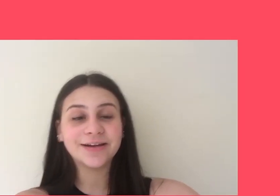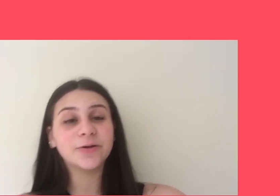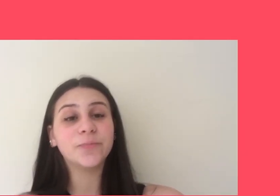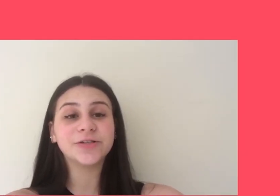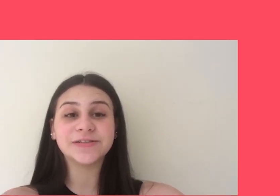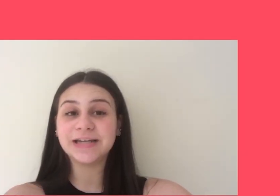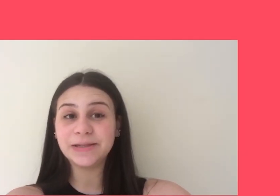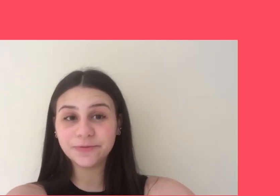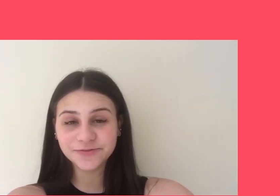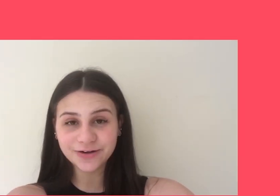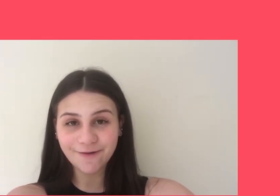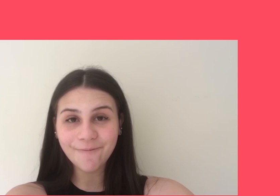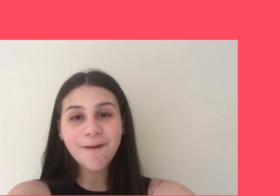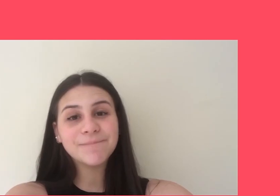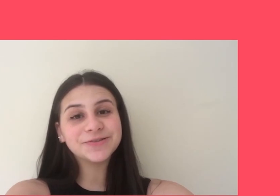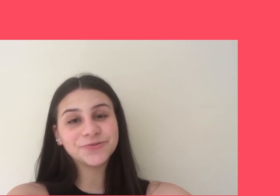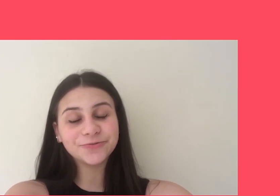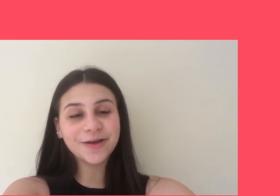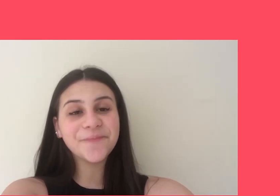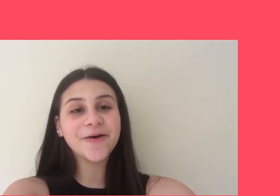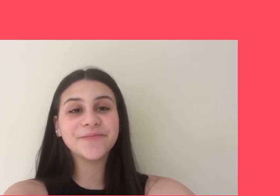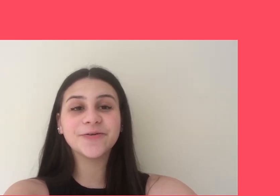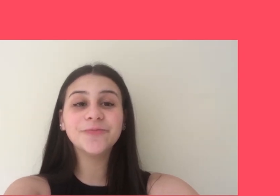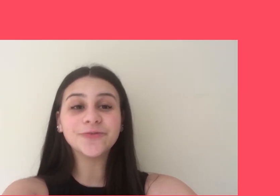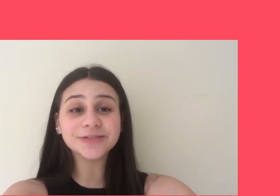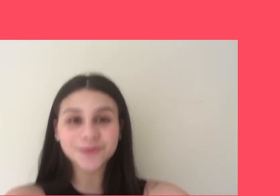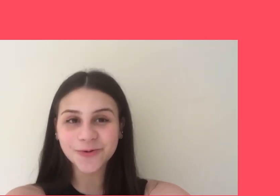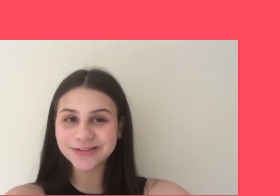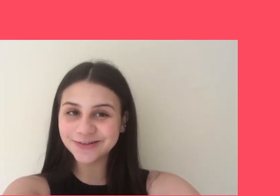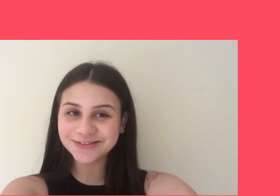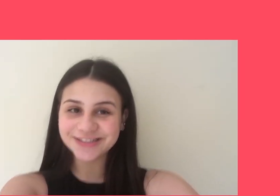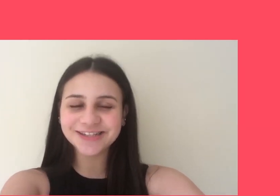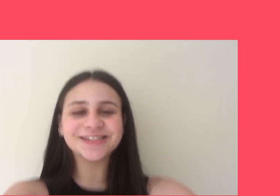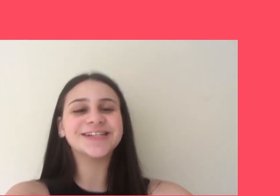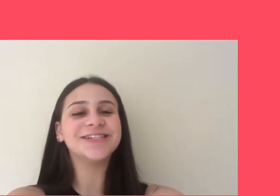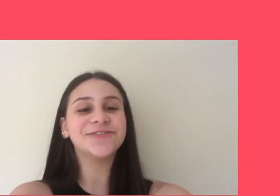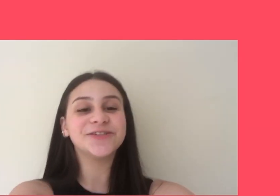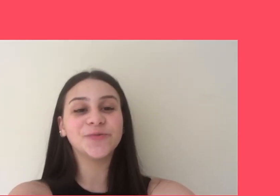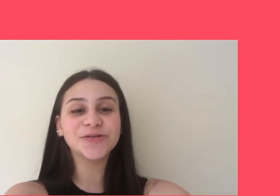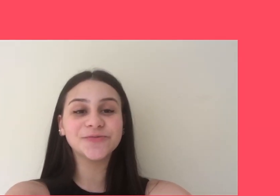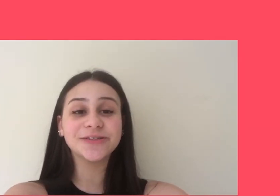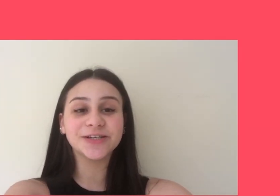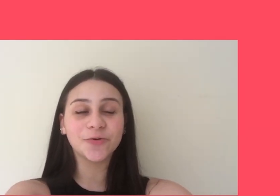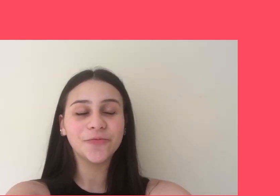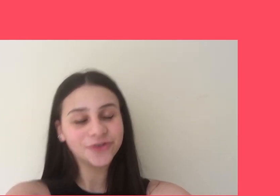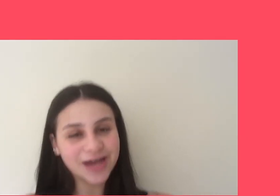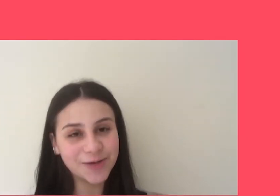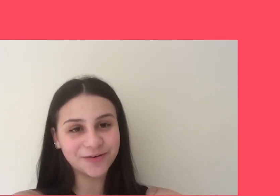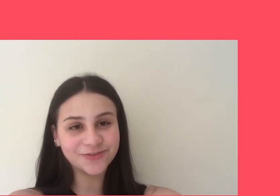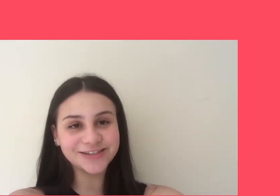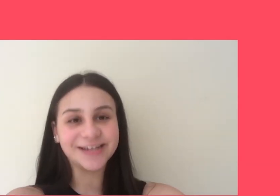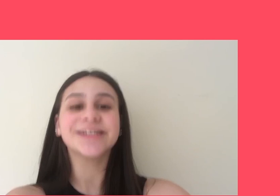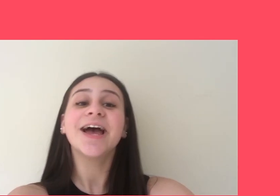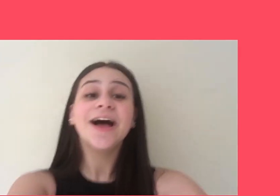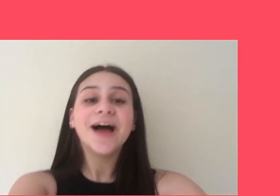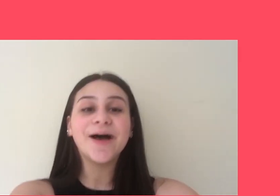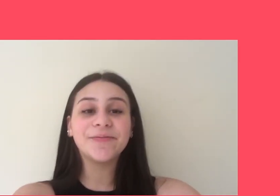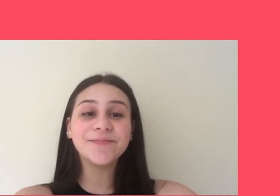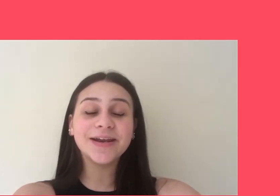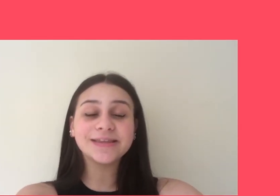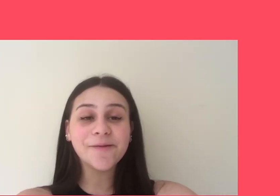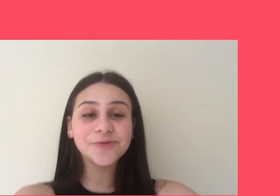quarentena, eu não pude fazer nada profissional, mas eu juntei com meu amigo músico Rodrigo Dias e a gente fez duas músicas com muito carinho para vocês.